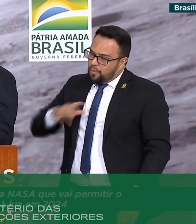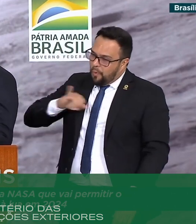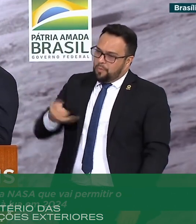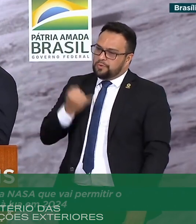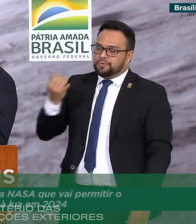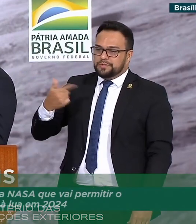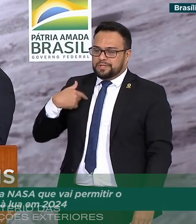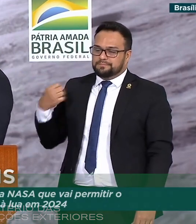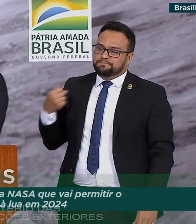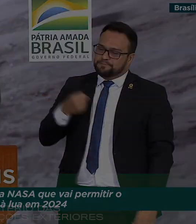de estar aqui nesse dia. Muito obrigado.